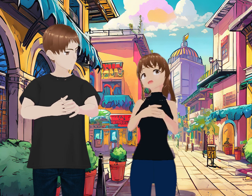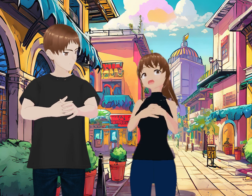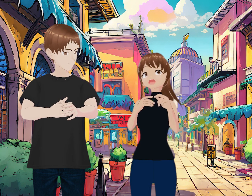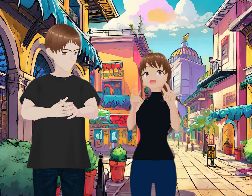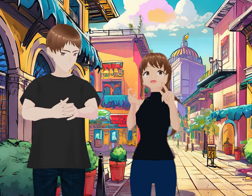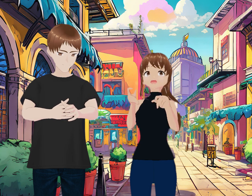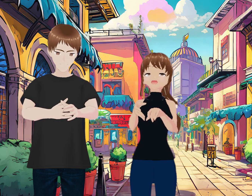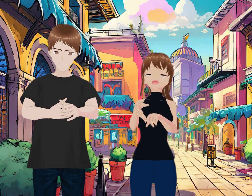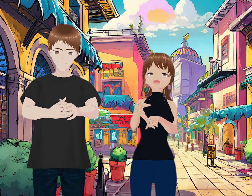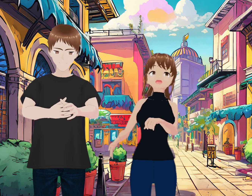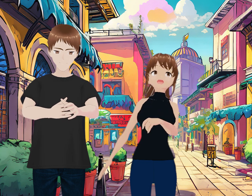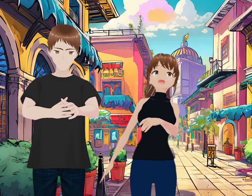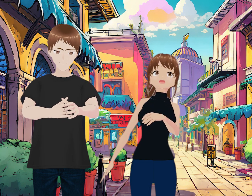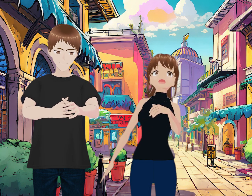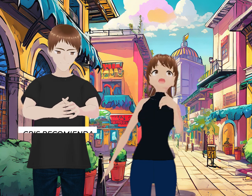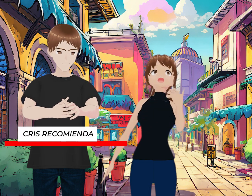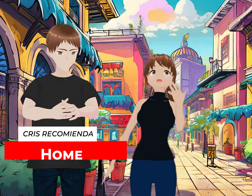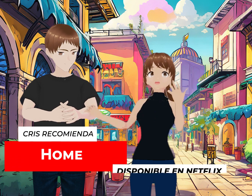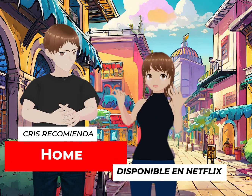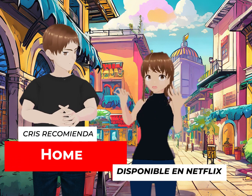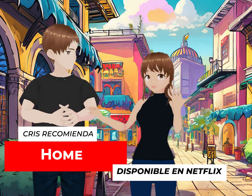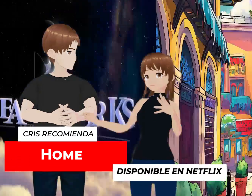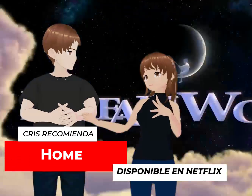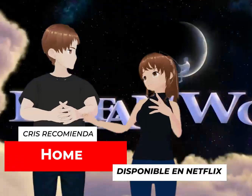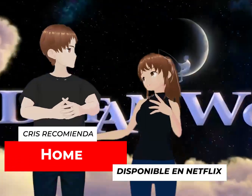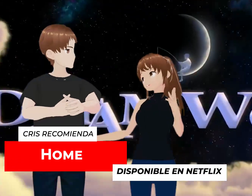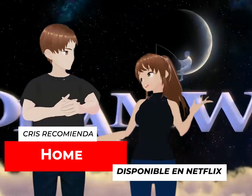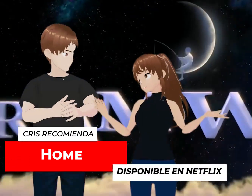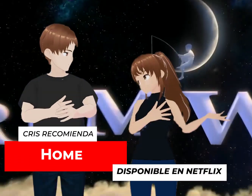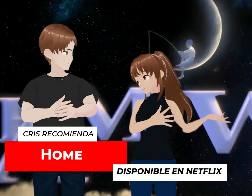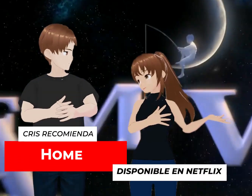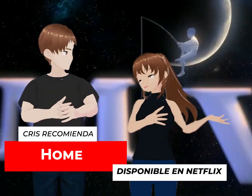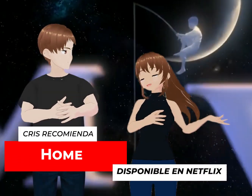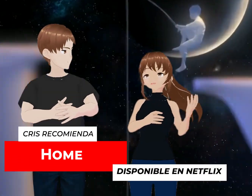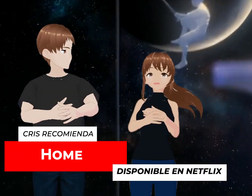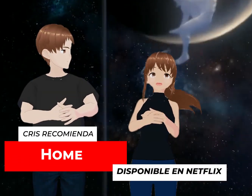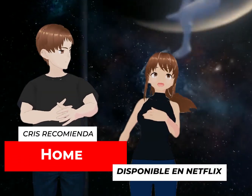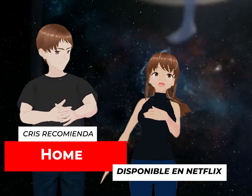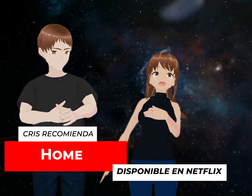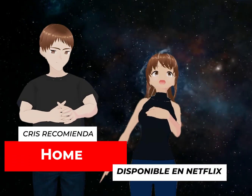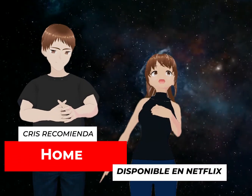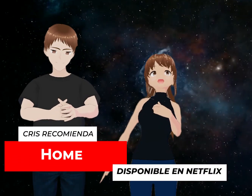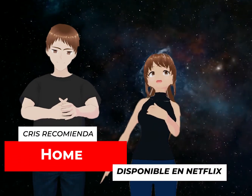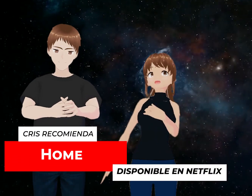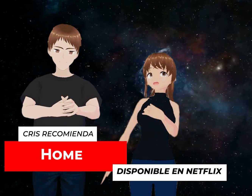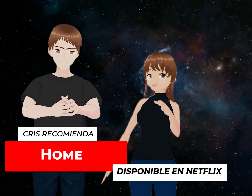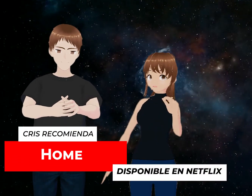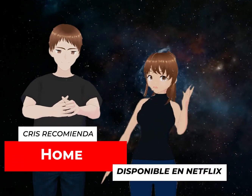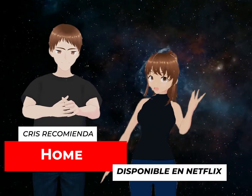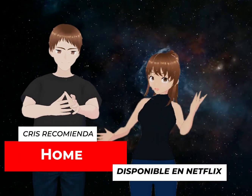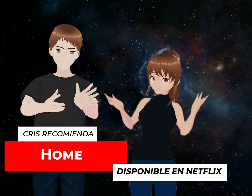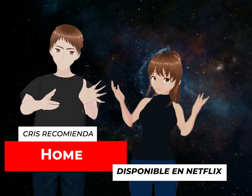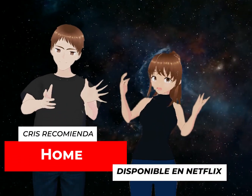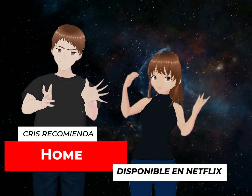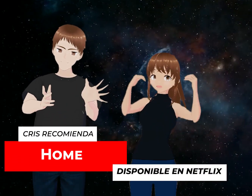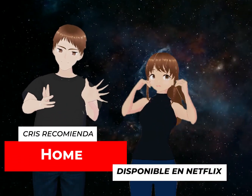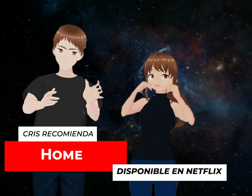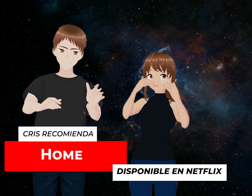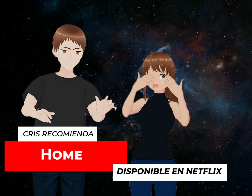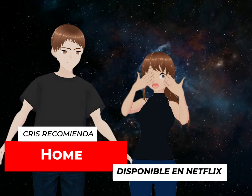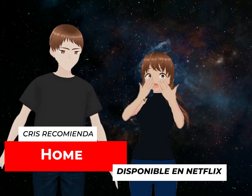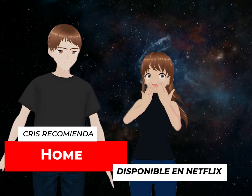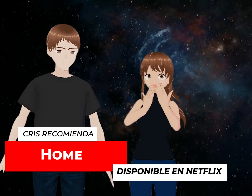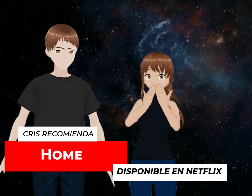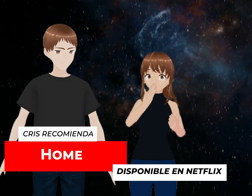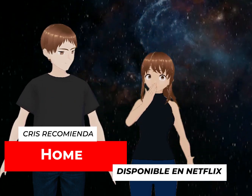La encontramos en Netflix y se llama Home, o Hogar, se traduciría. La verdad es que no sé cómo se llama